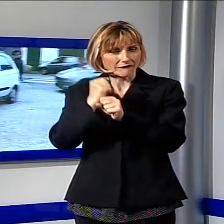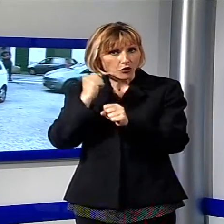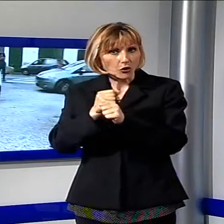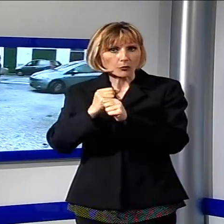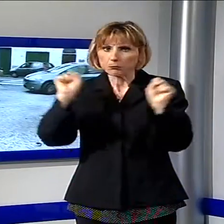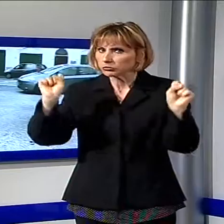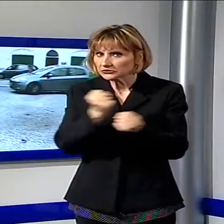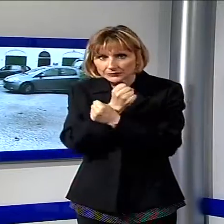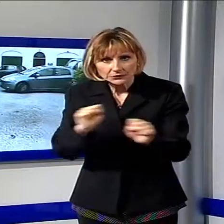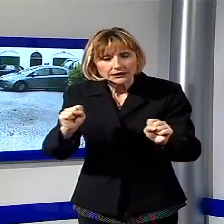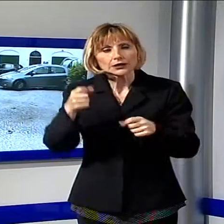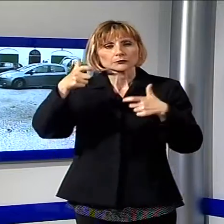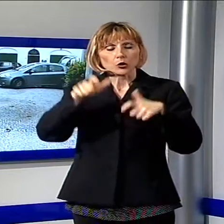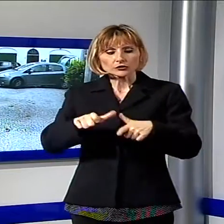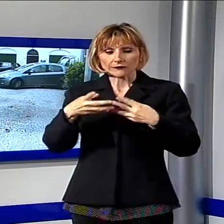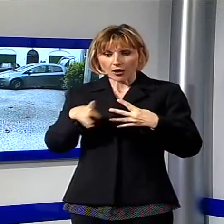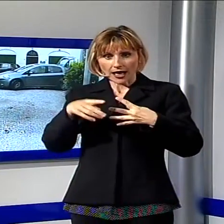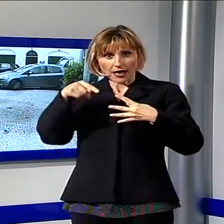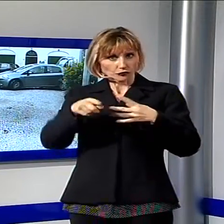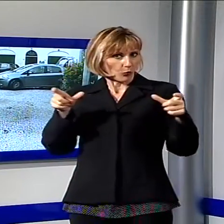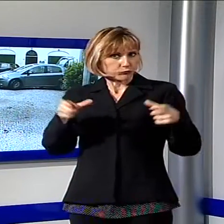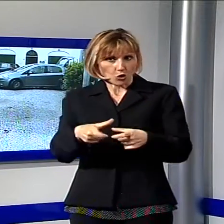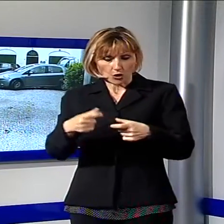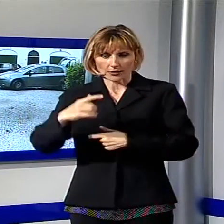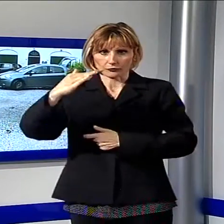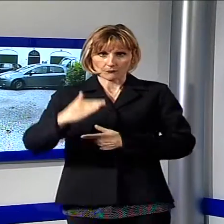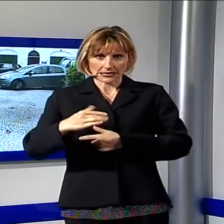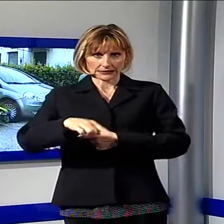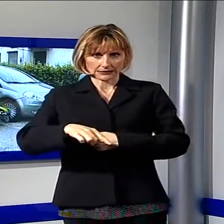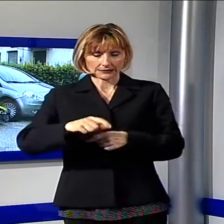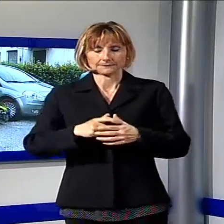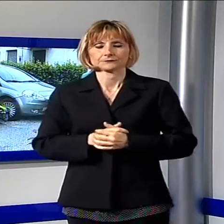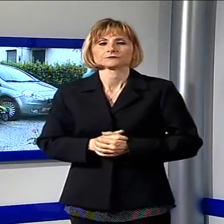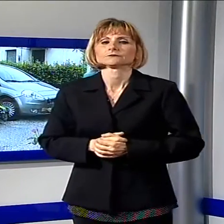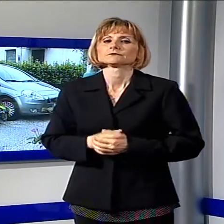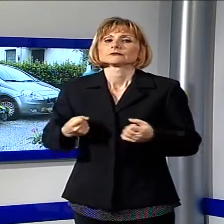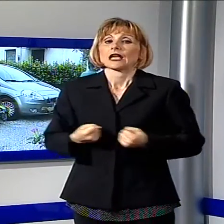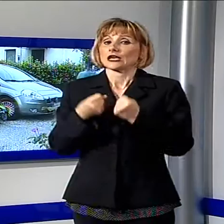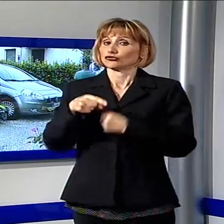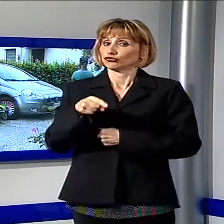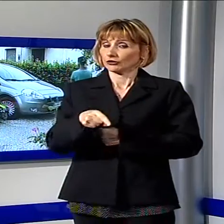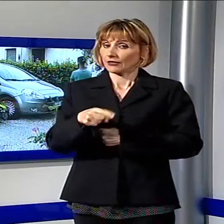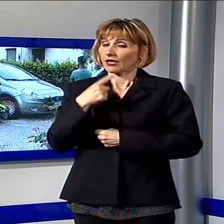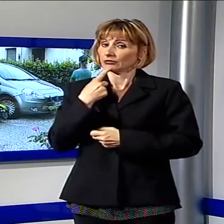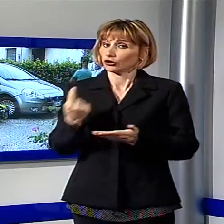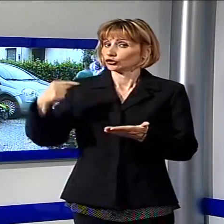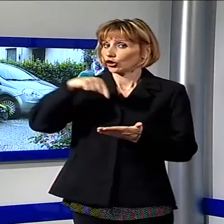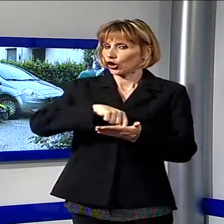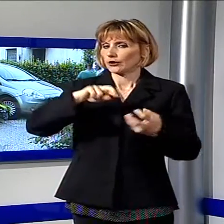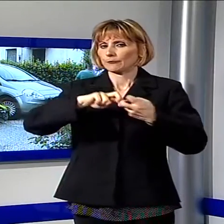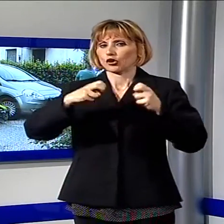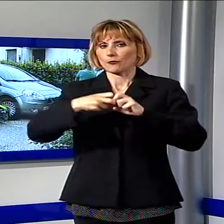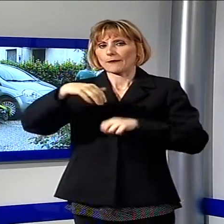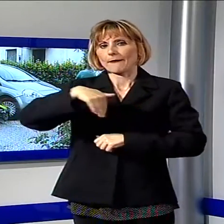incidentati le impedivano di raggiungere con la sua auto l'ingresso della strada. L'incidente ripropone la pericolosità della Pisana.